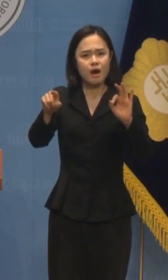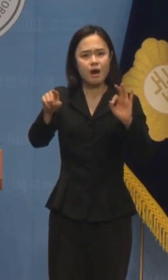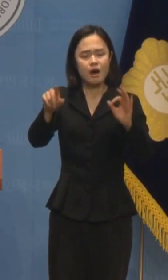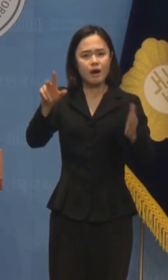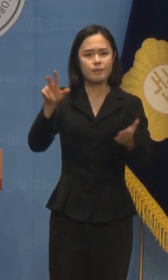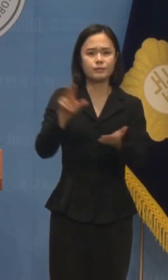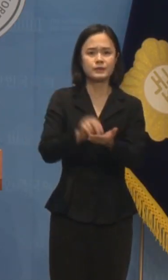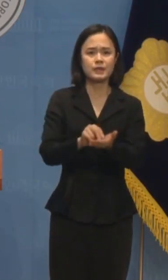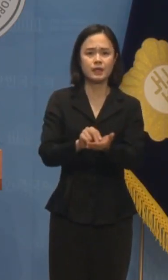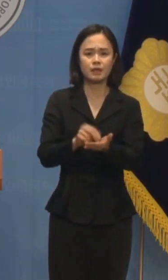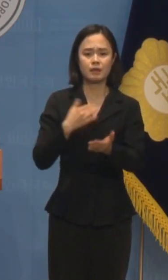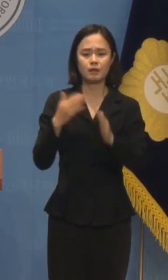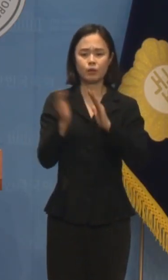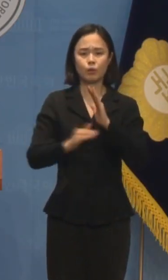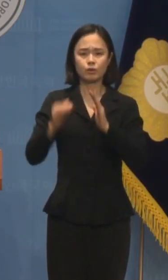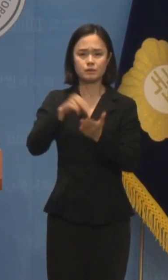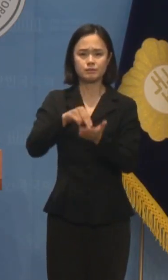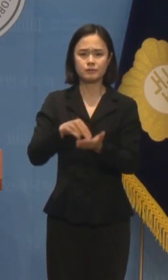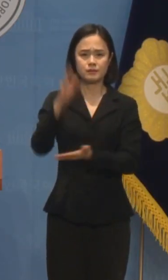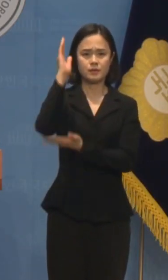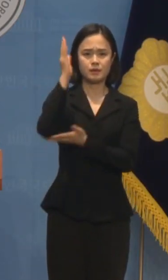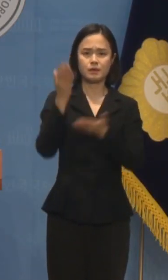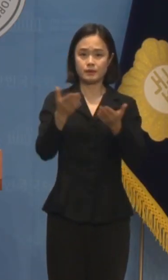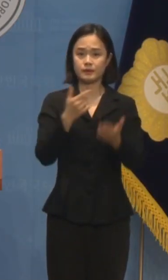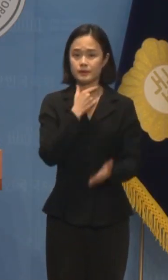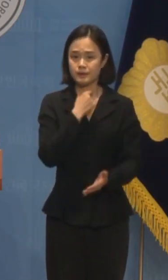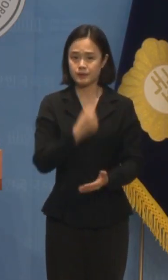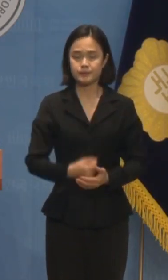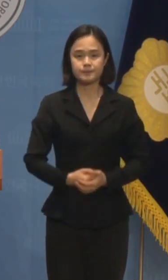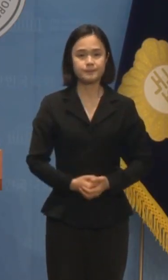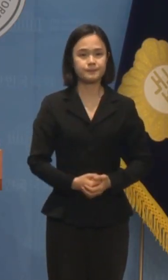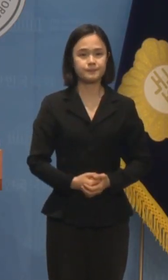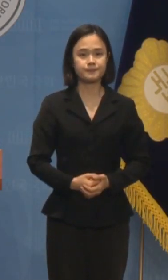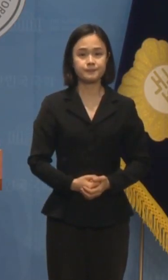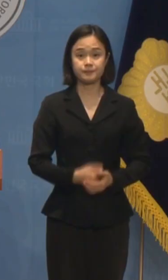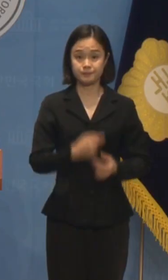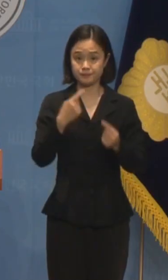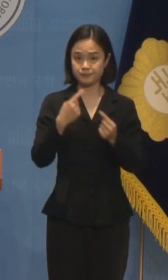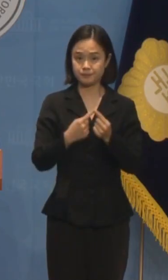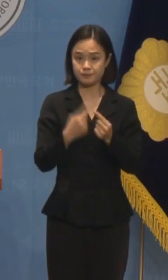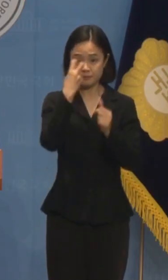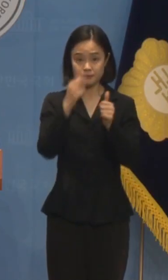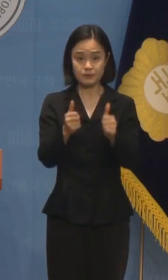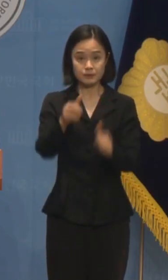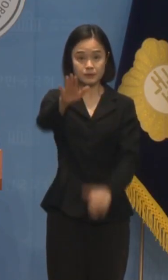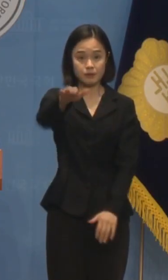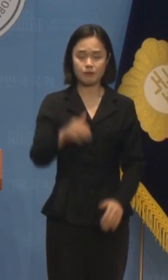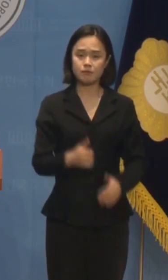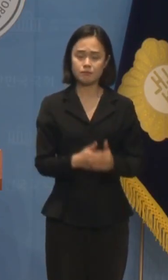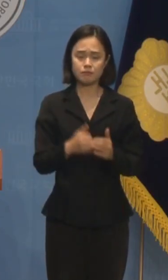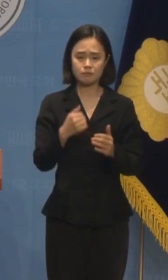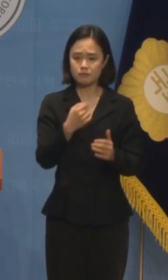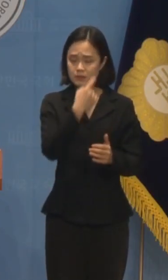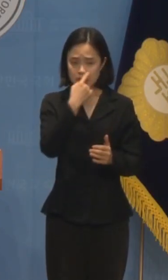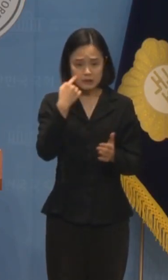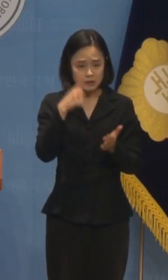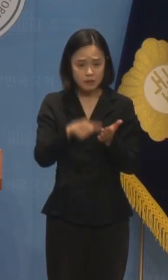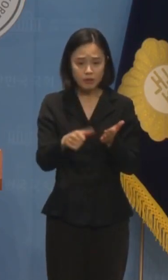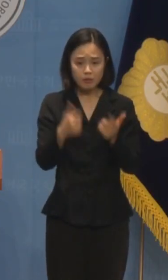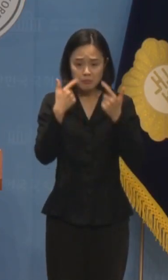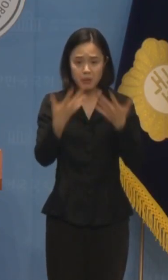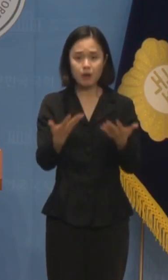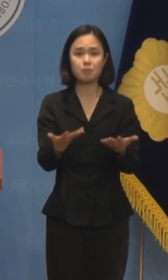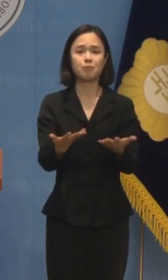공개적으로 입장을 밝힙니다. 첫째, 검찰은 명확한 증거도 없이 일방적으로